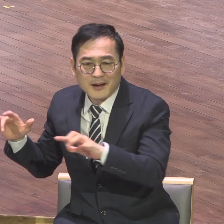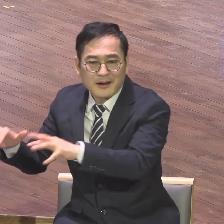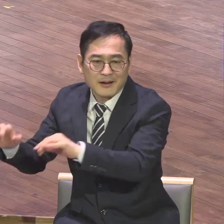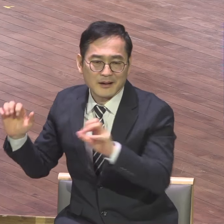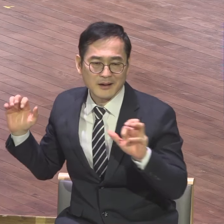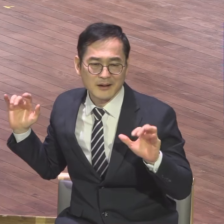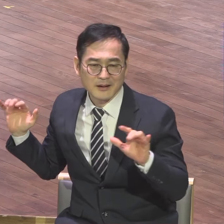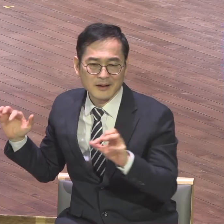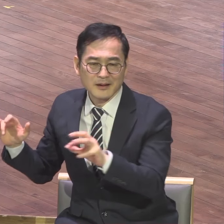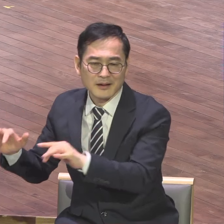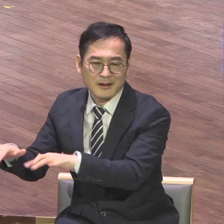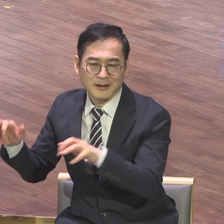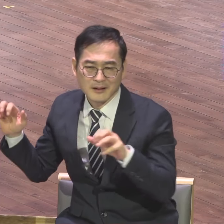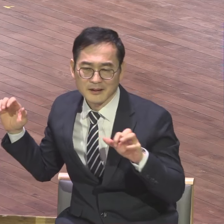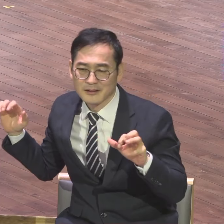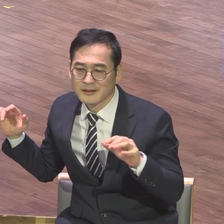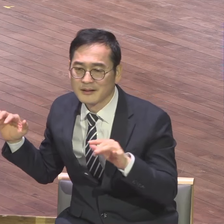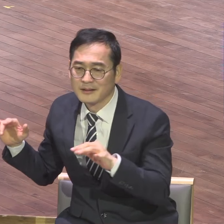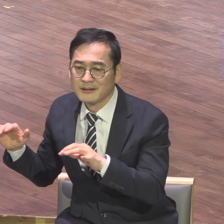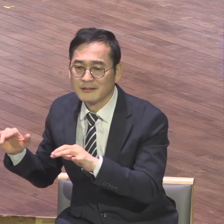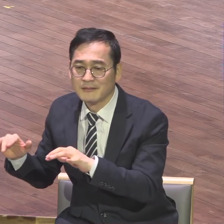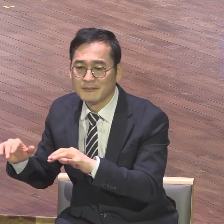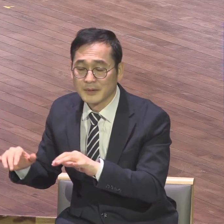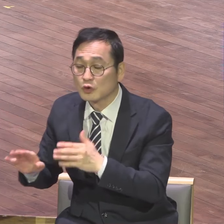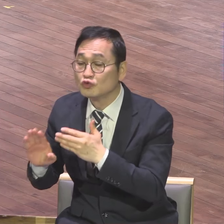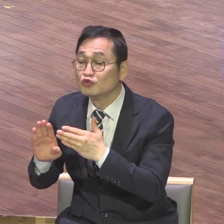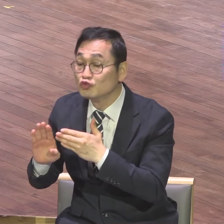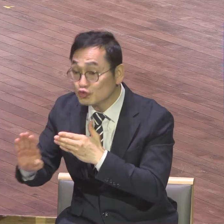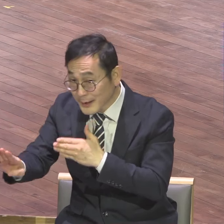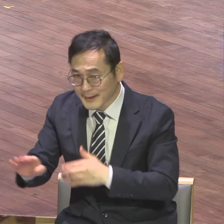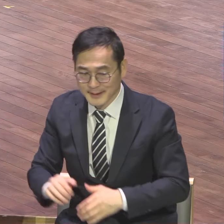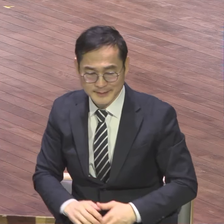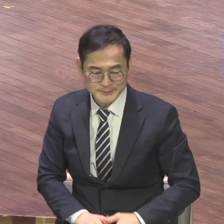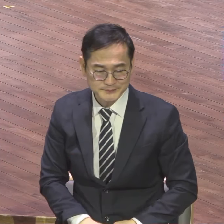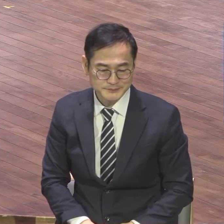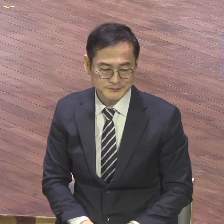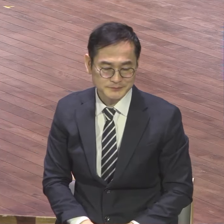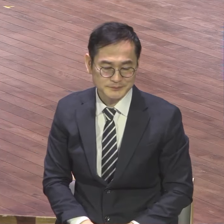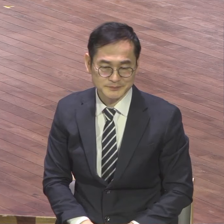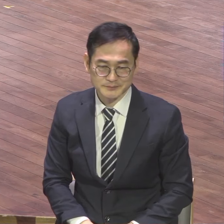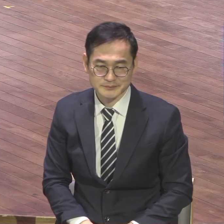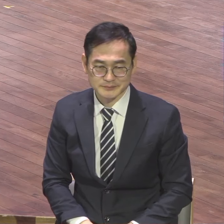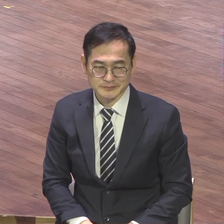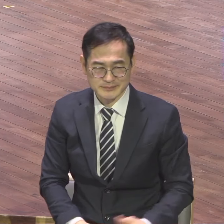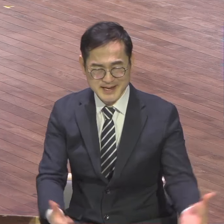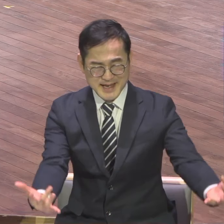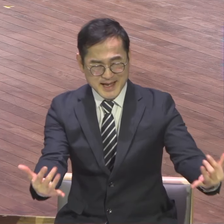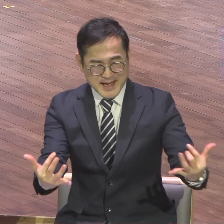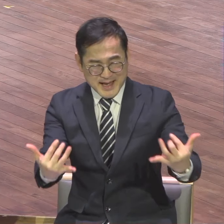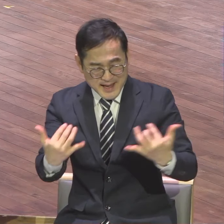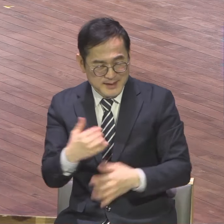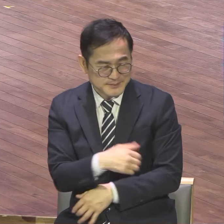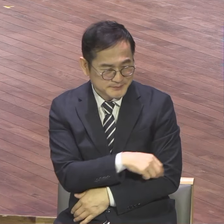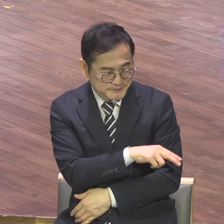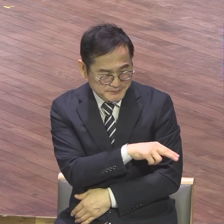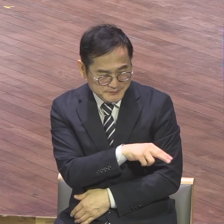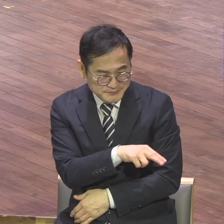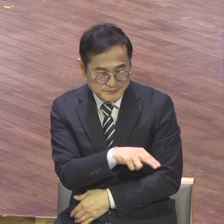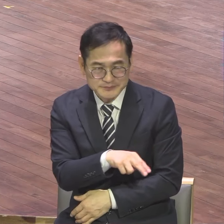이 후에 이 후에 이어가지고 12제자를 지옵니다 여기는 마가의